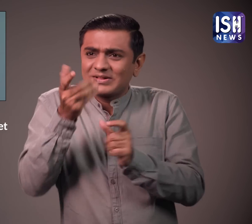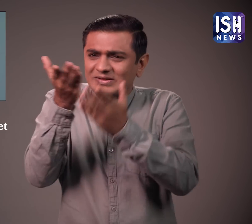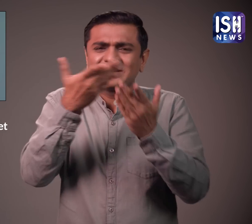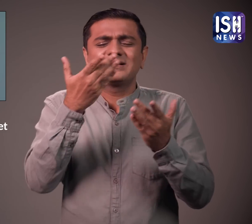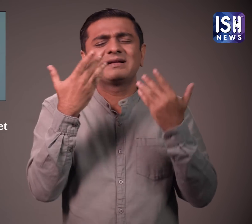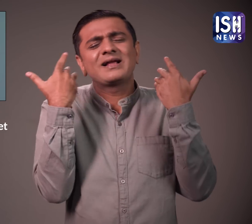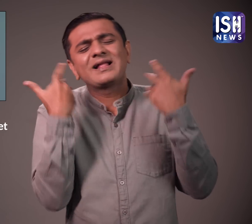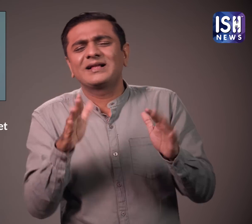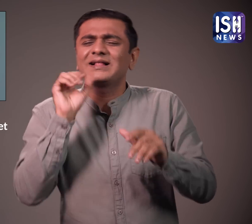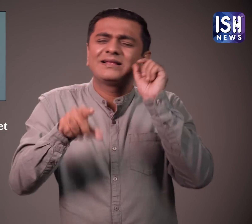करना चाहिए